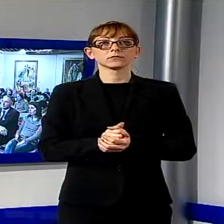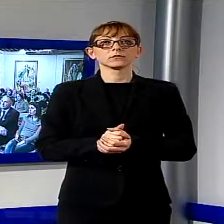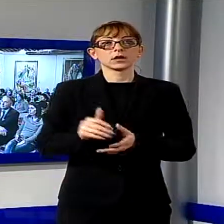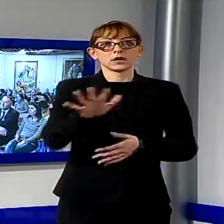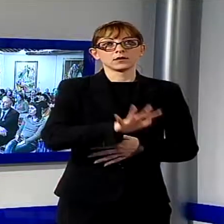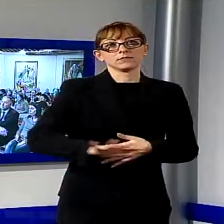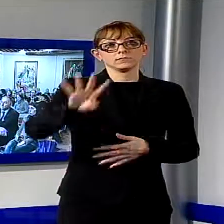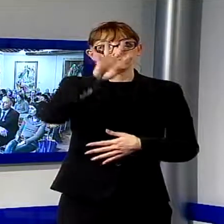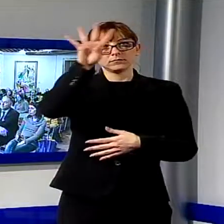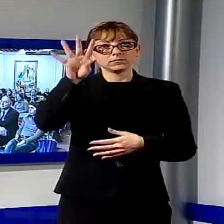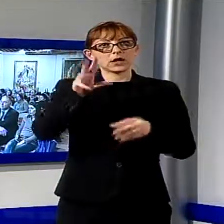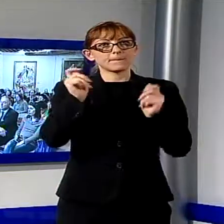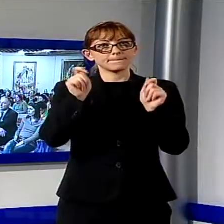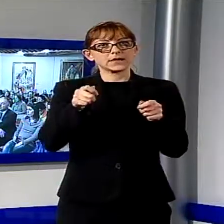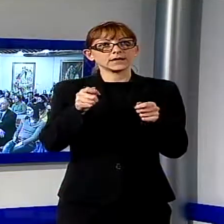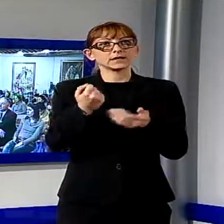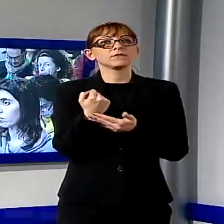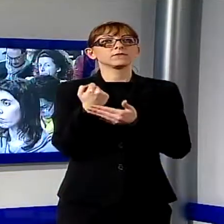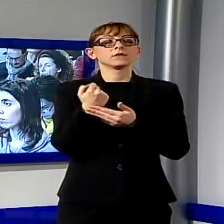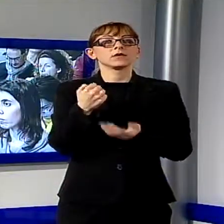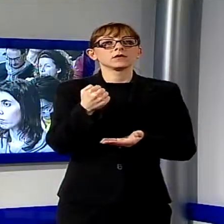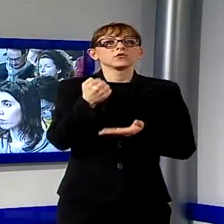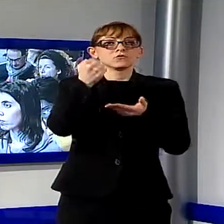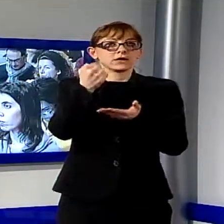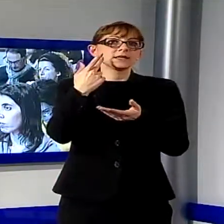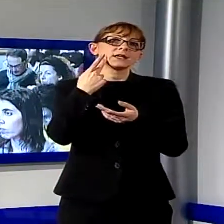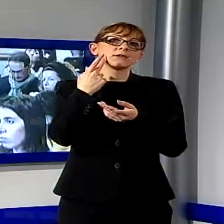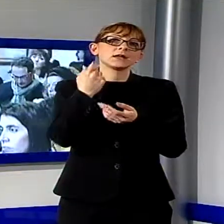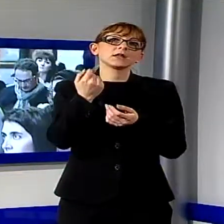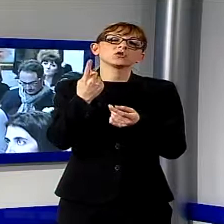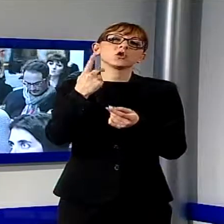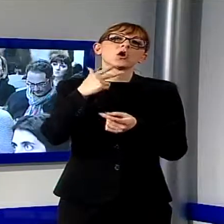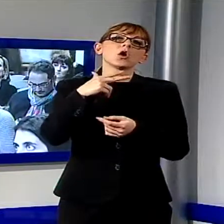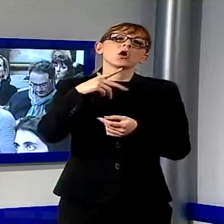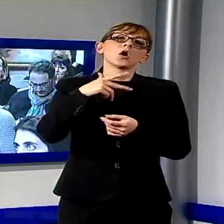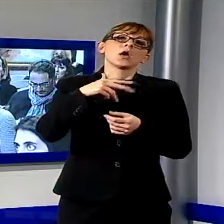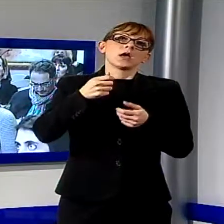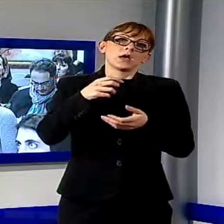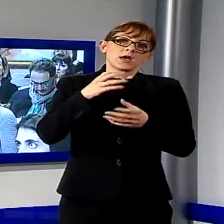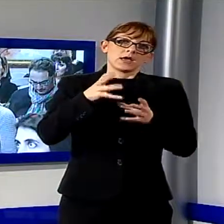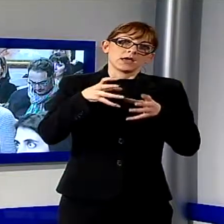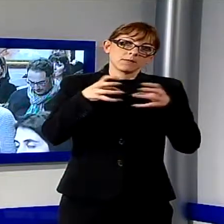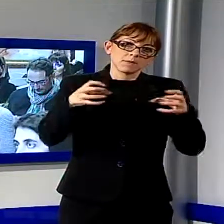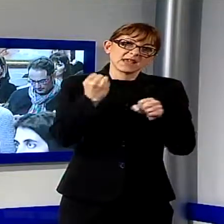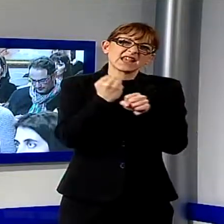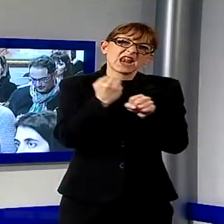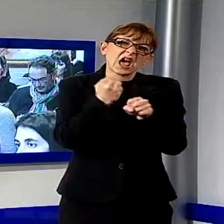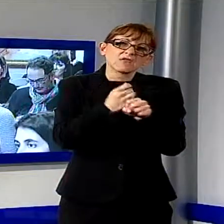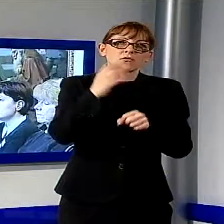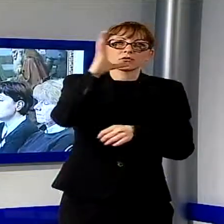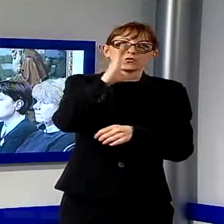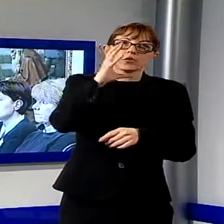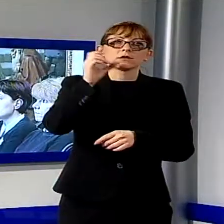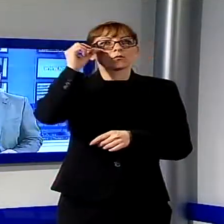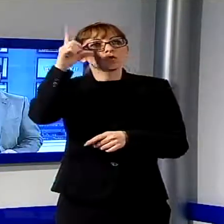finanziamento per sostenere le piccole imprese con una particolare attenzione ai settori del turismo, del commercio e della